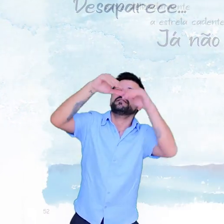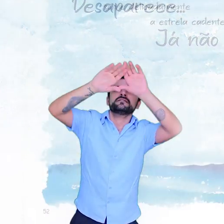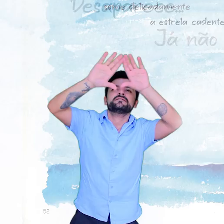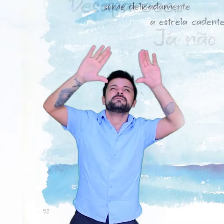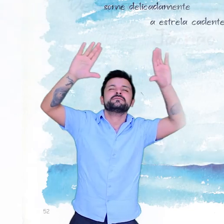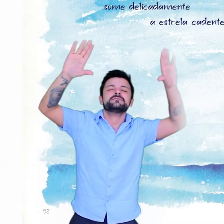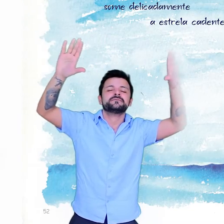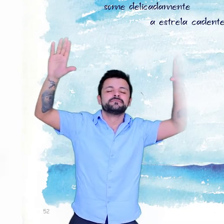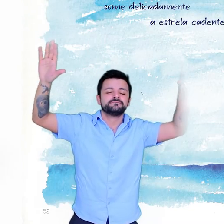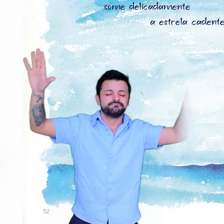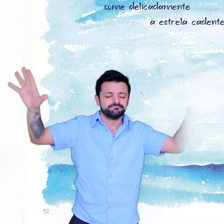desejos